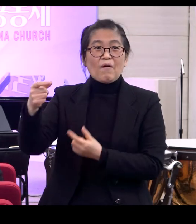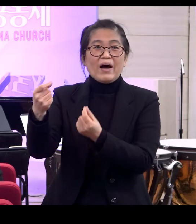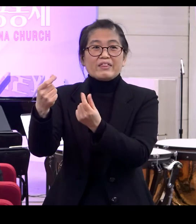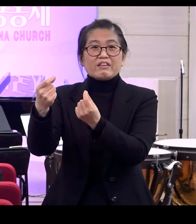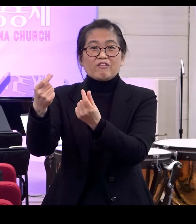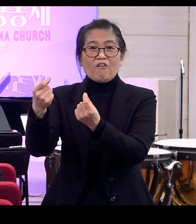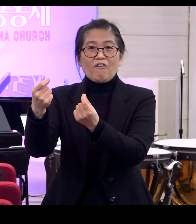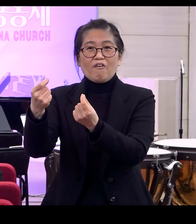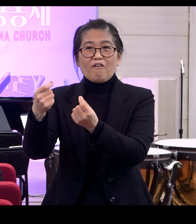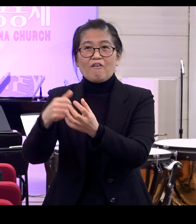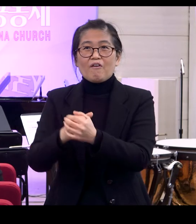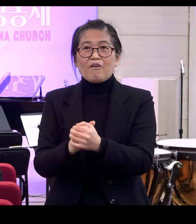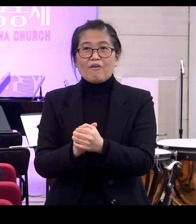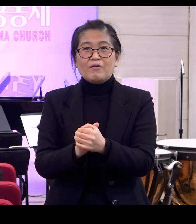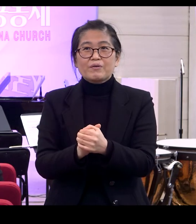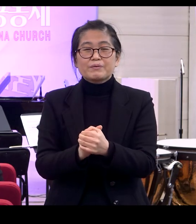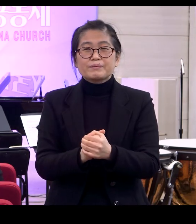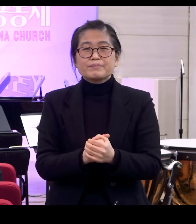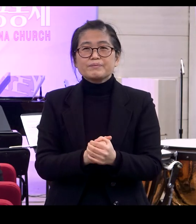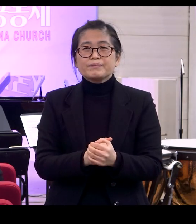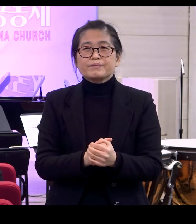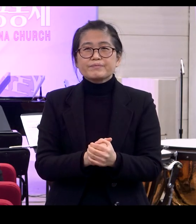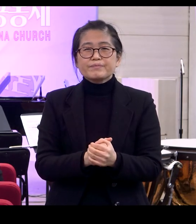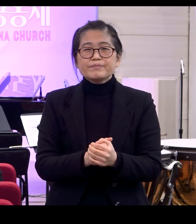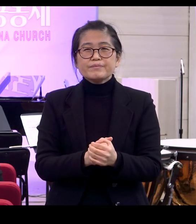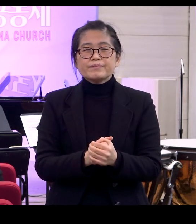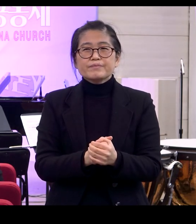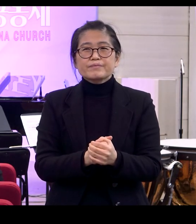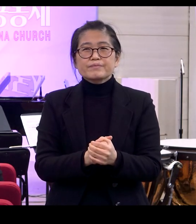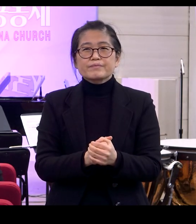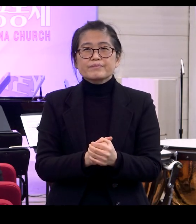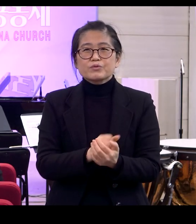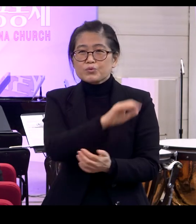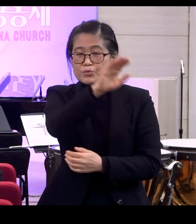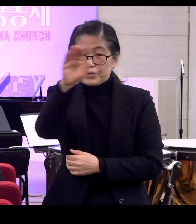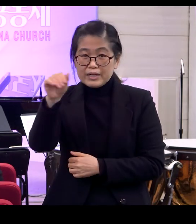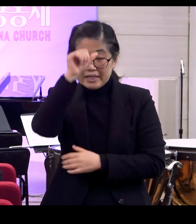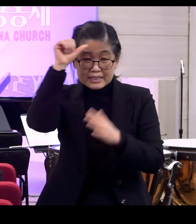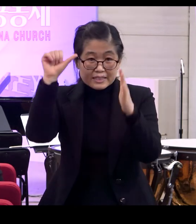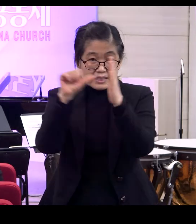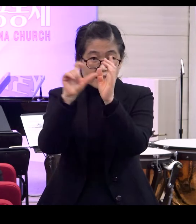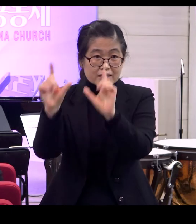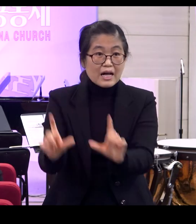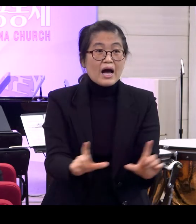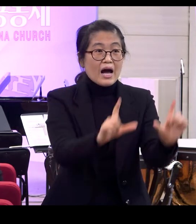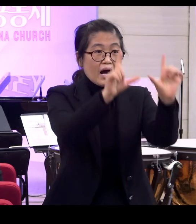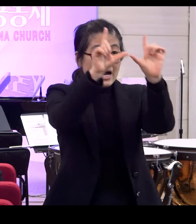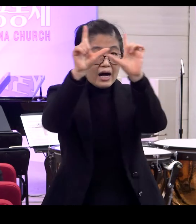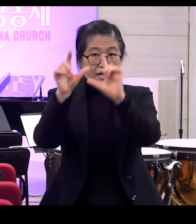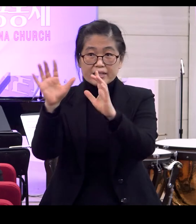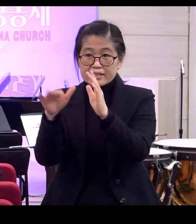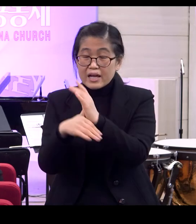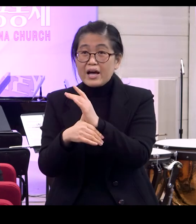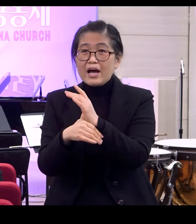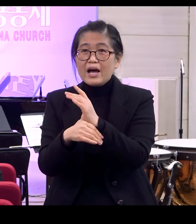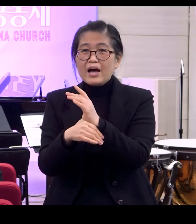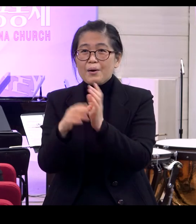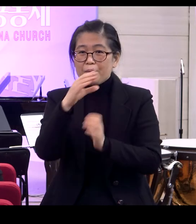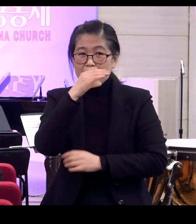이게 바로 이 말씀이에요 그러니까 정말 우리가 인생을 살아가면서 정말 바르고 아름답고